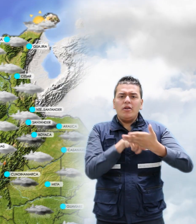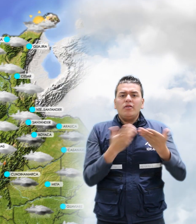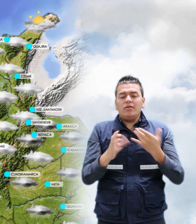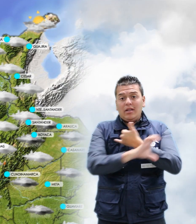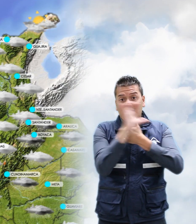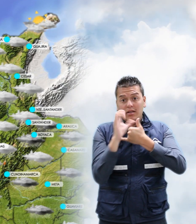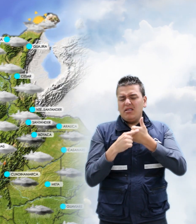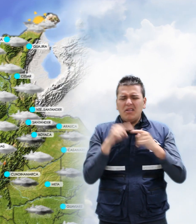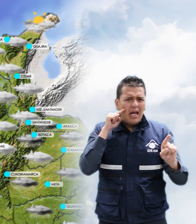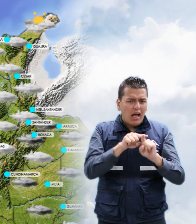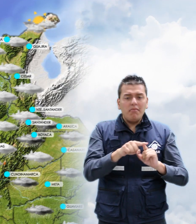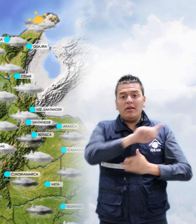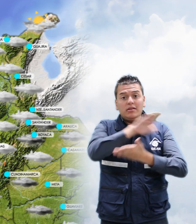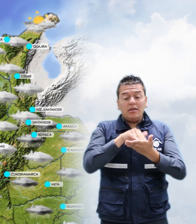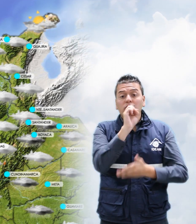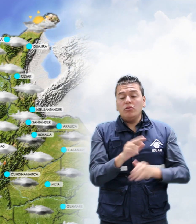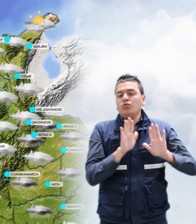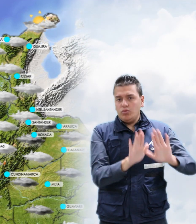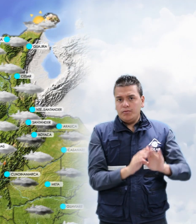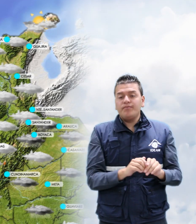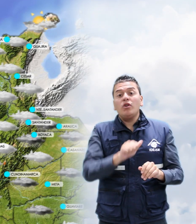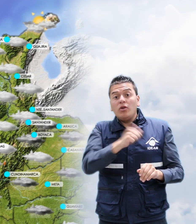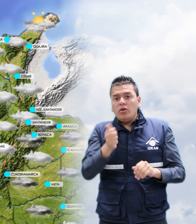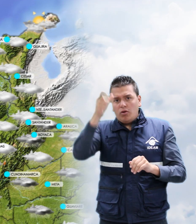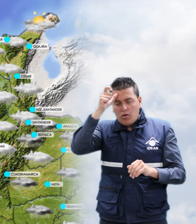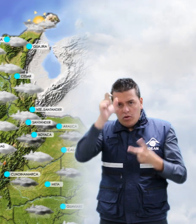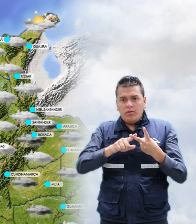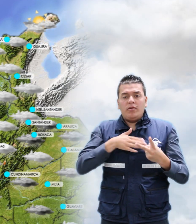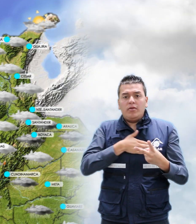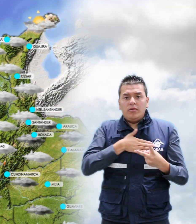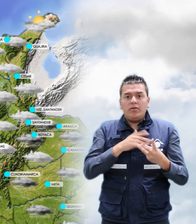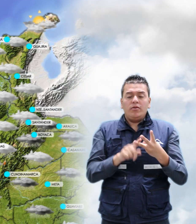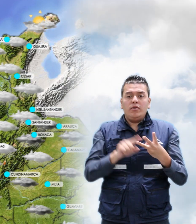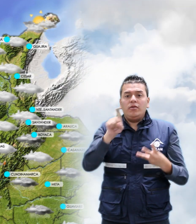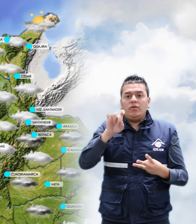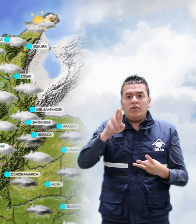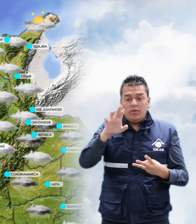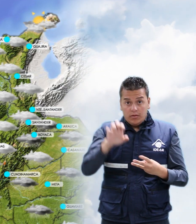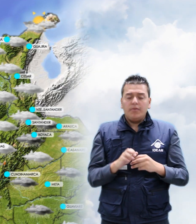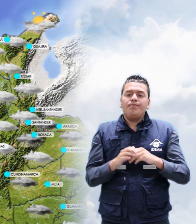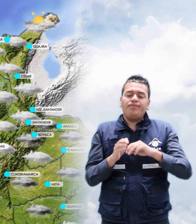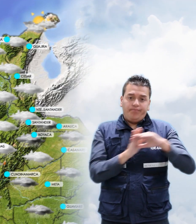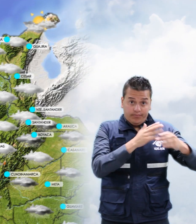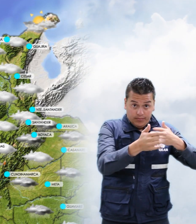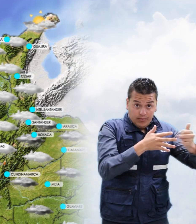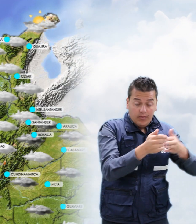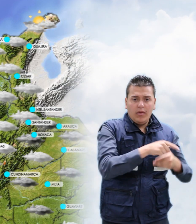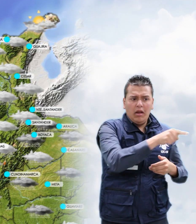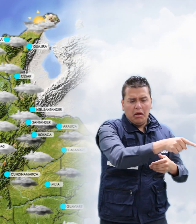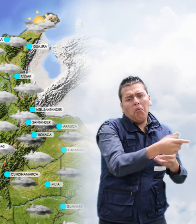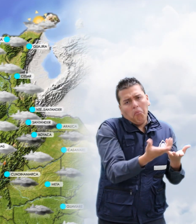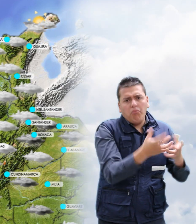región Caribe especialmente para el centro y sur de la región en sectores de Córdoba, Bolívar y Sucre, San Andrés y Providencia con